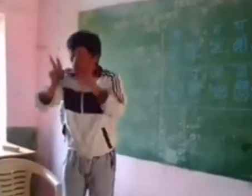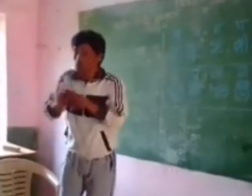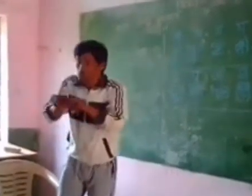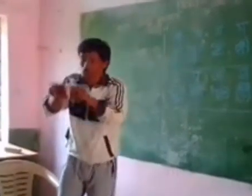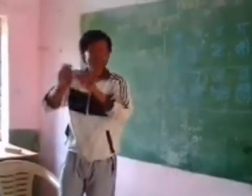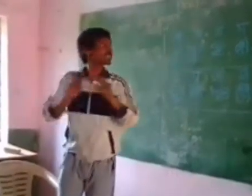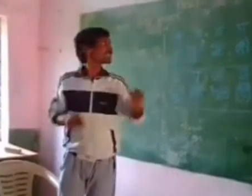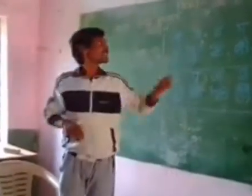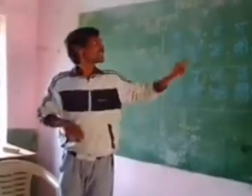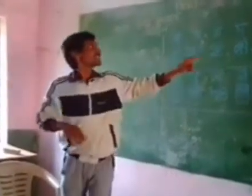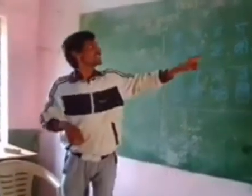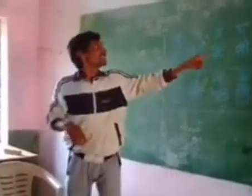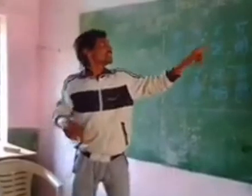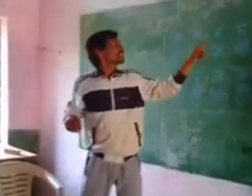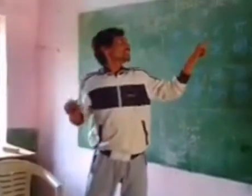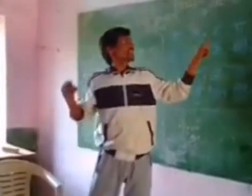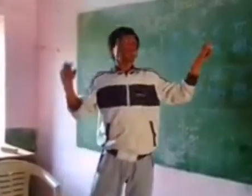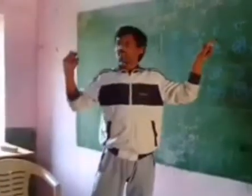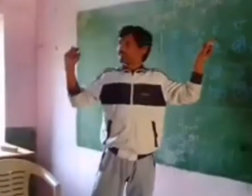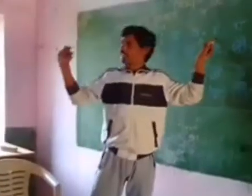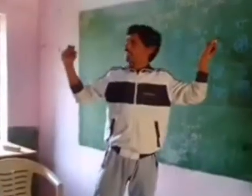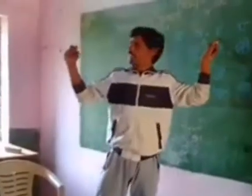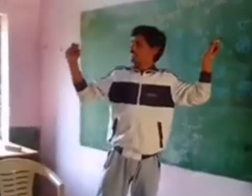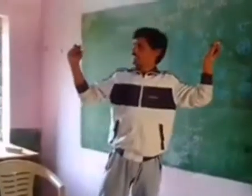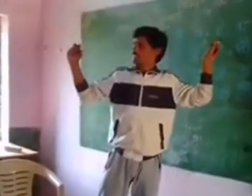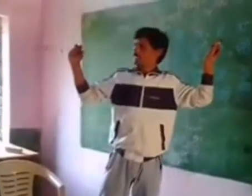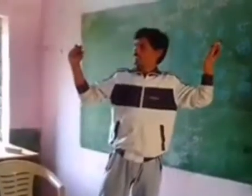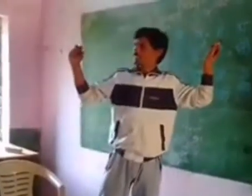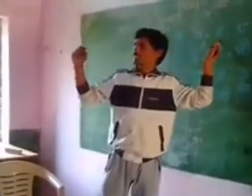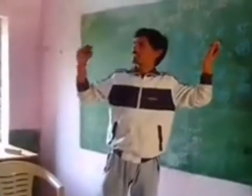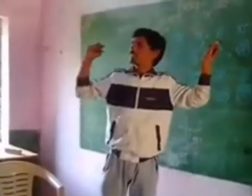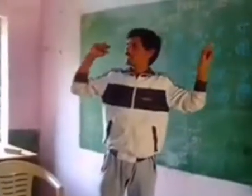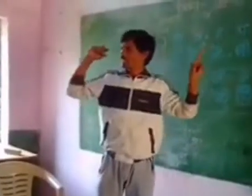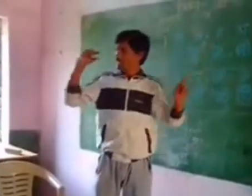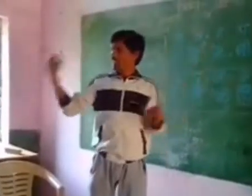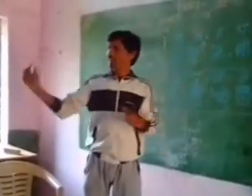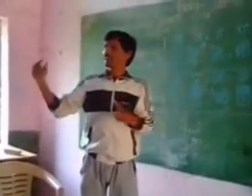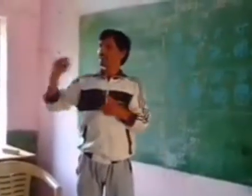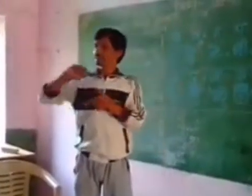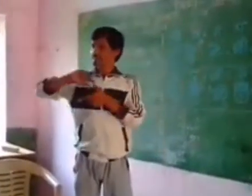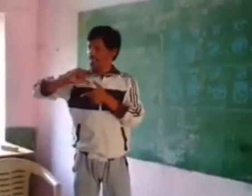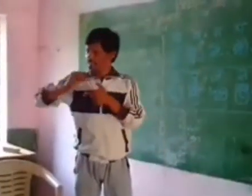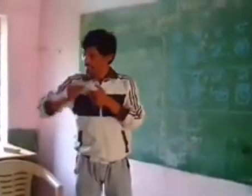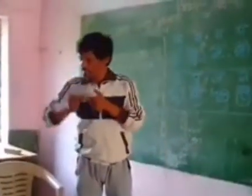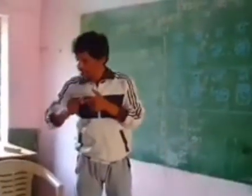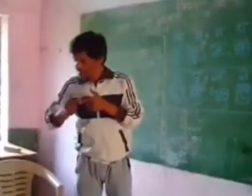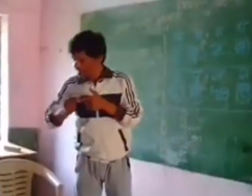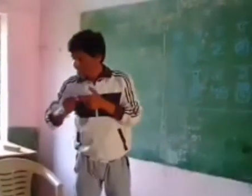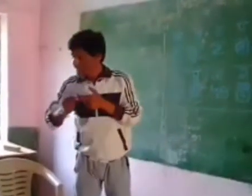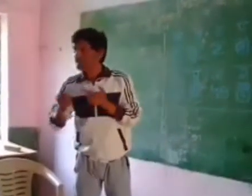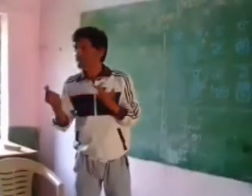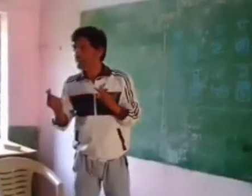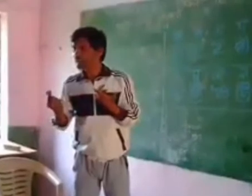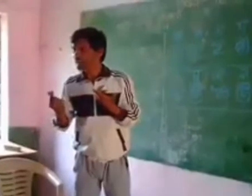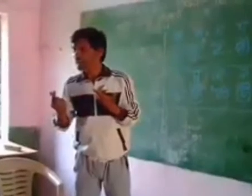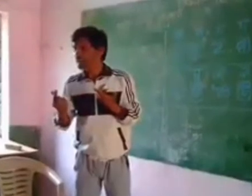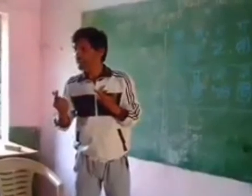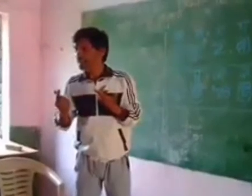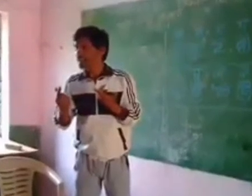गा से गड़ा